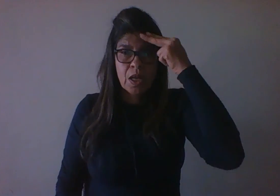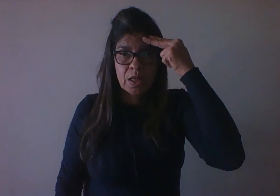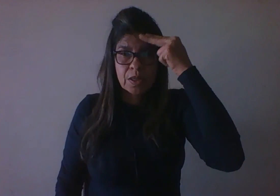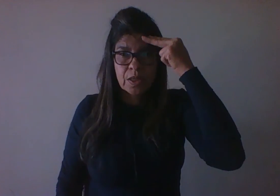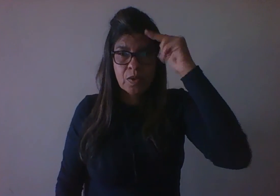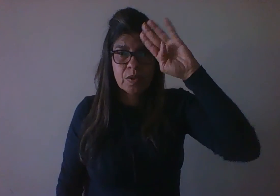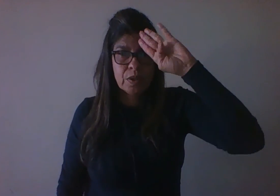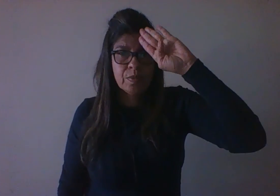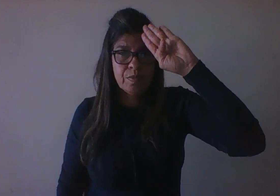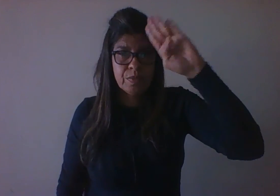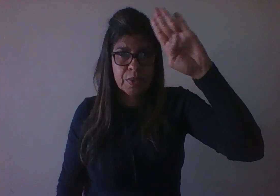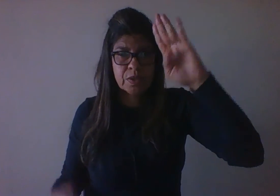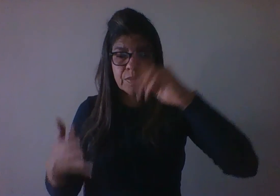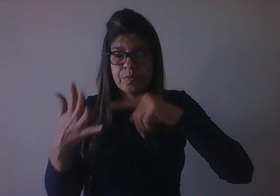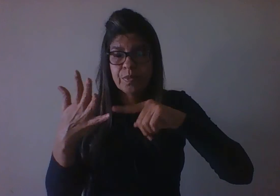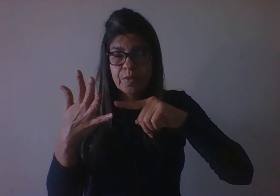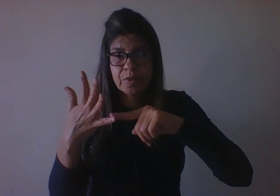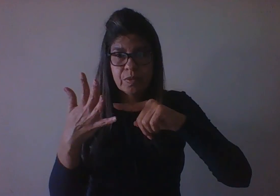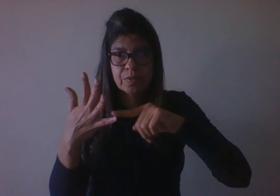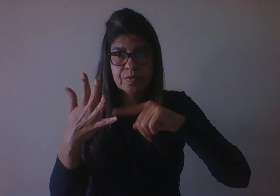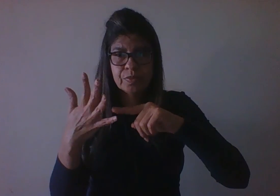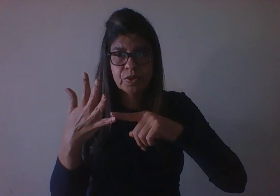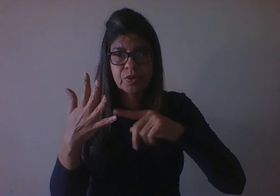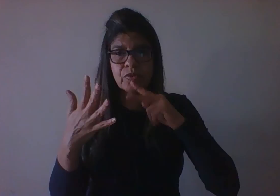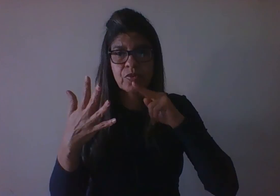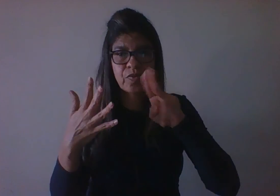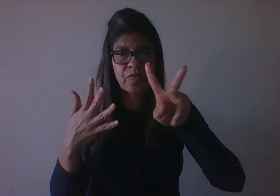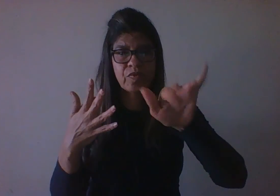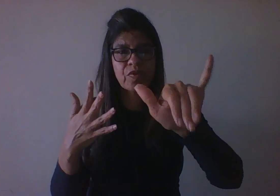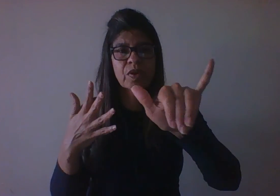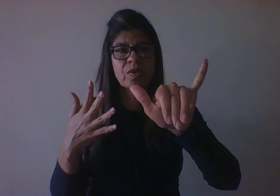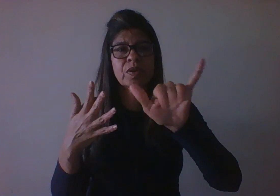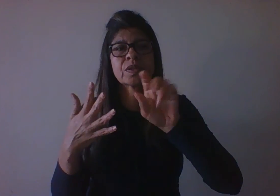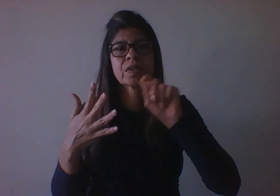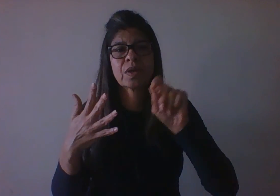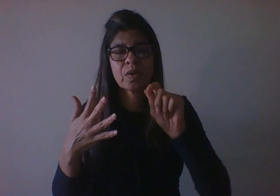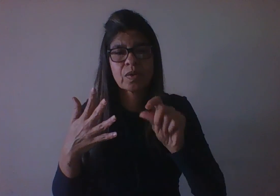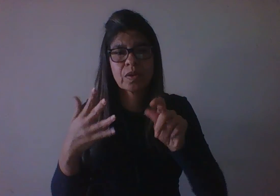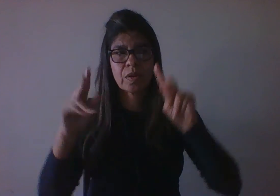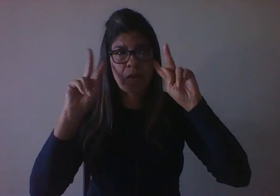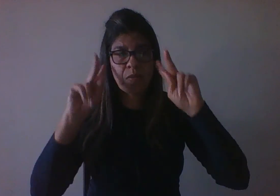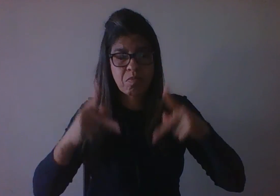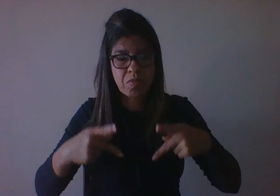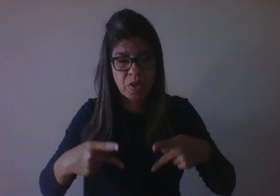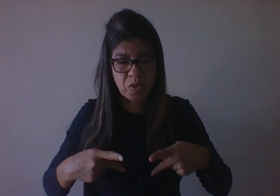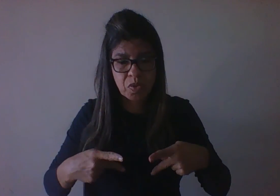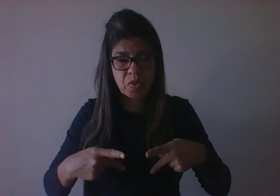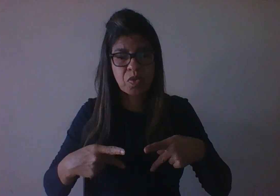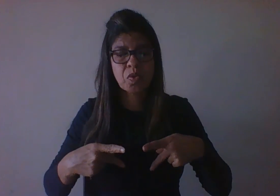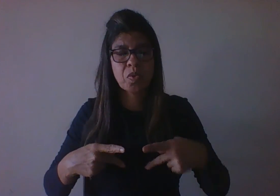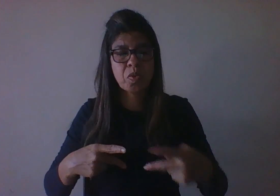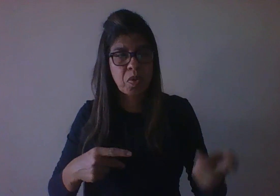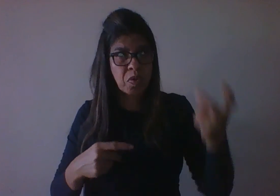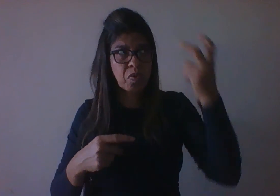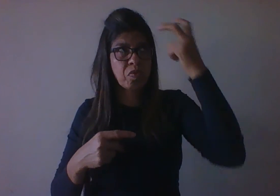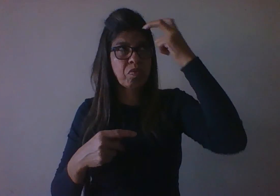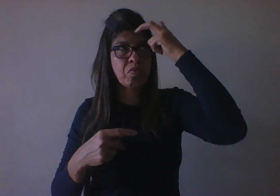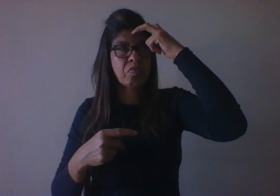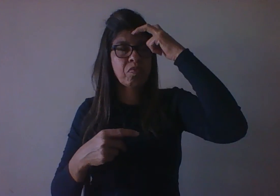o homem é um ser, ou ser humano, é um ser formado dentro de um ambiente cultural historicamente definido.